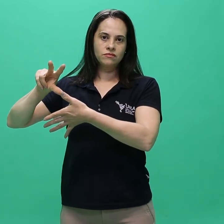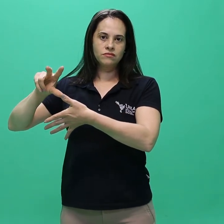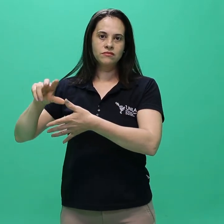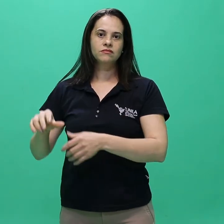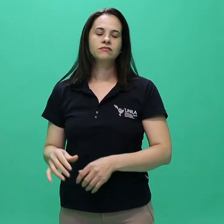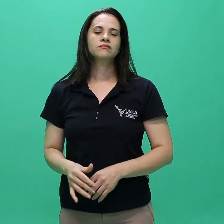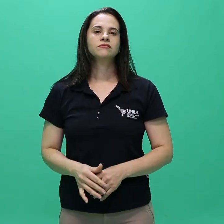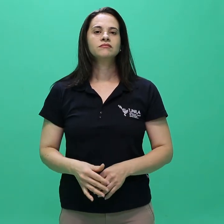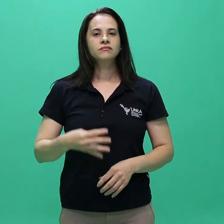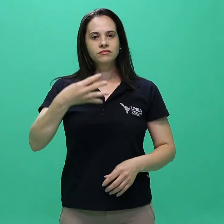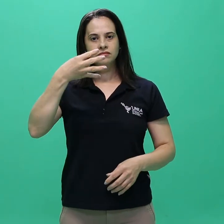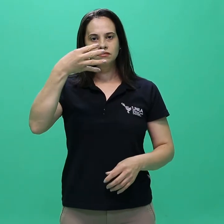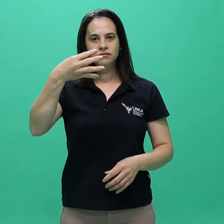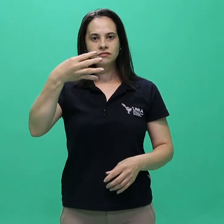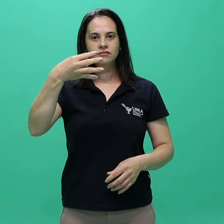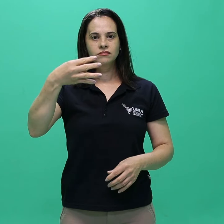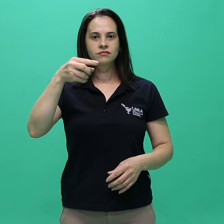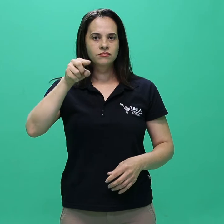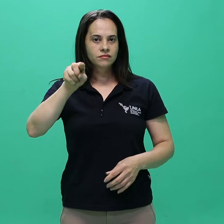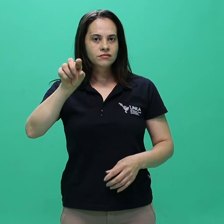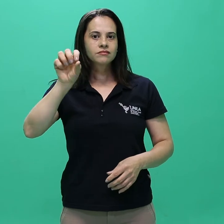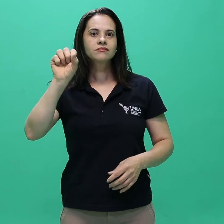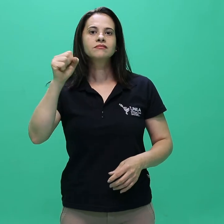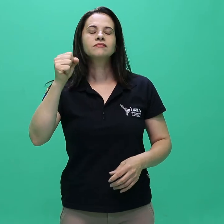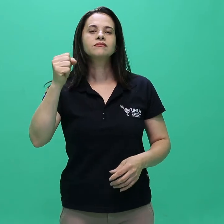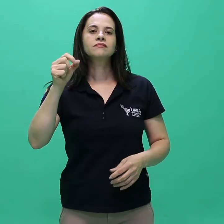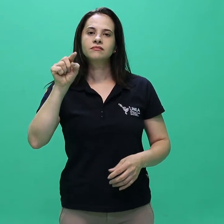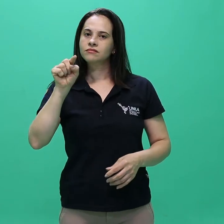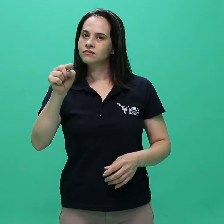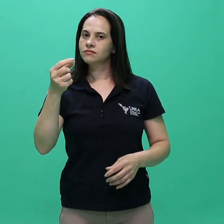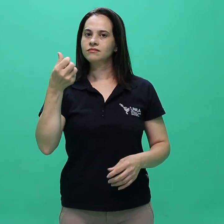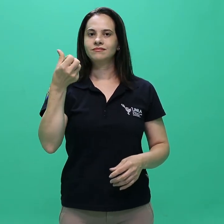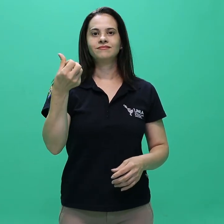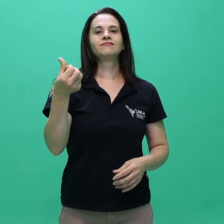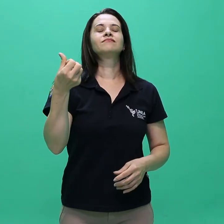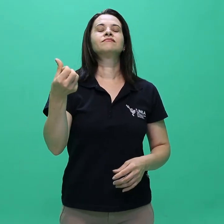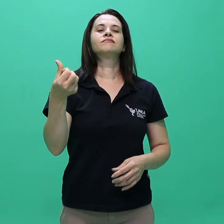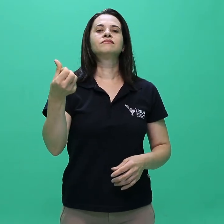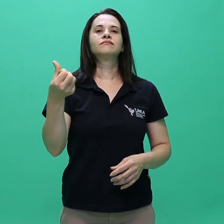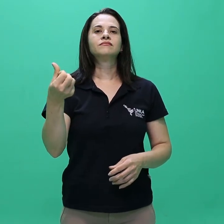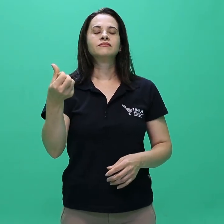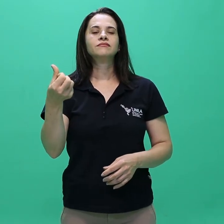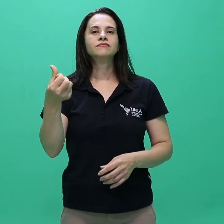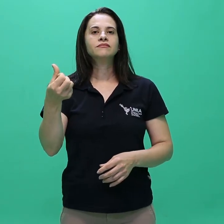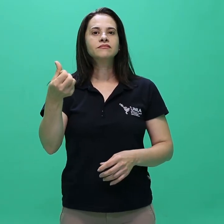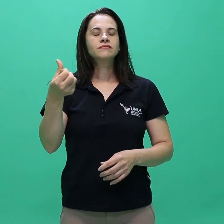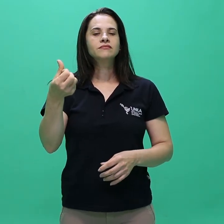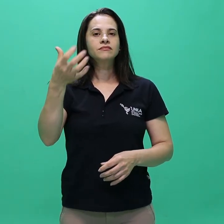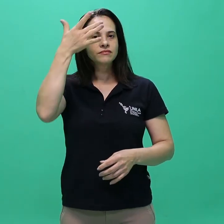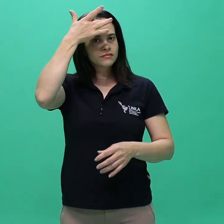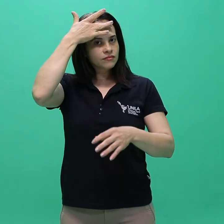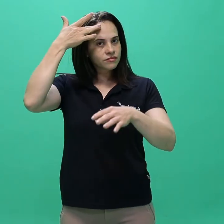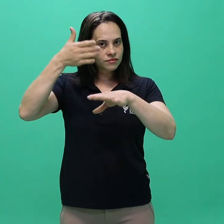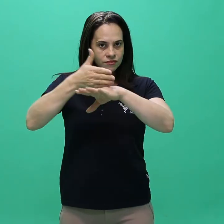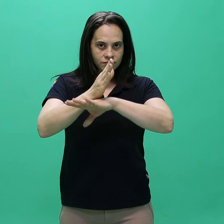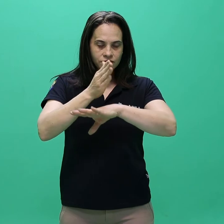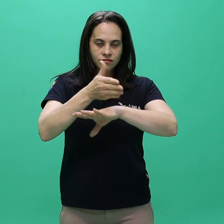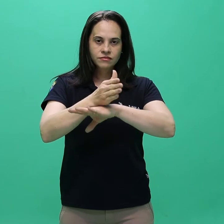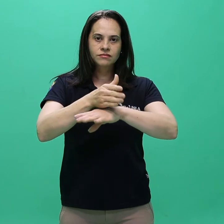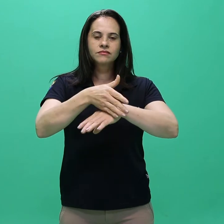4.8.6. O candidato aprovado em processo de reingresso não